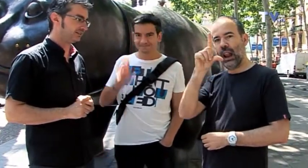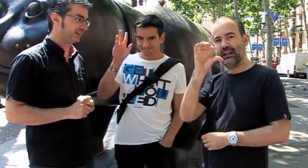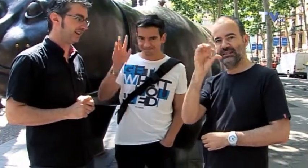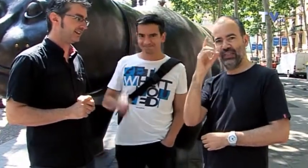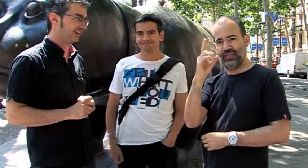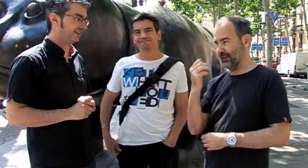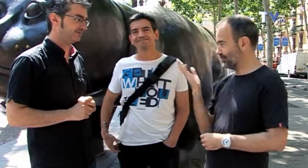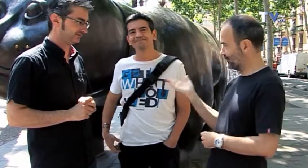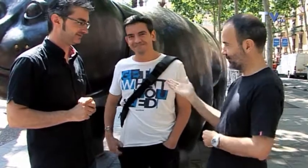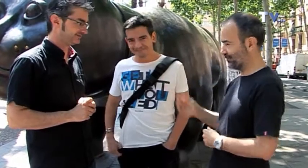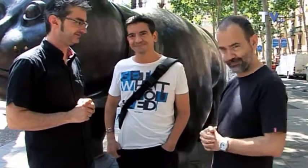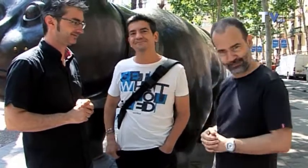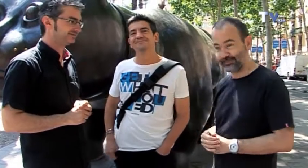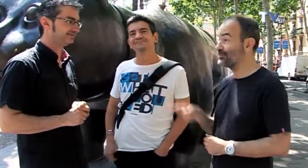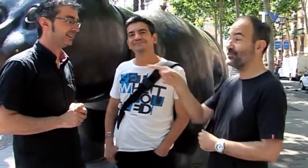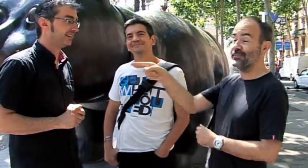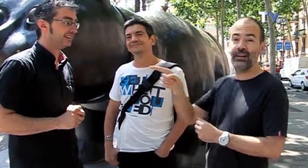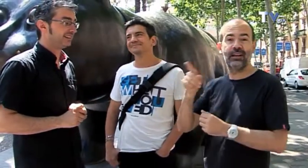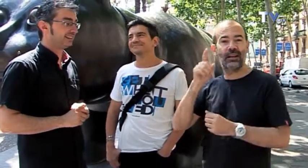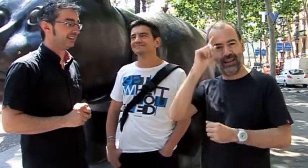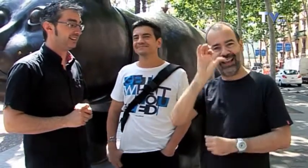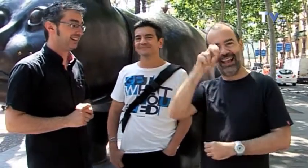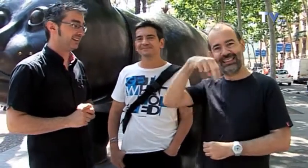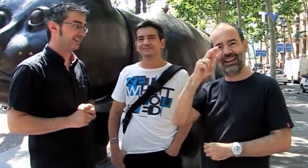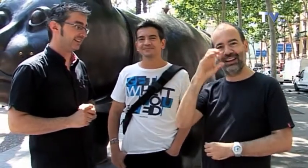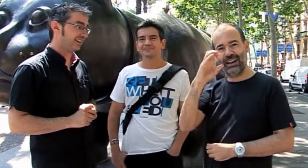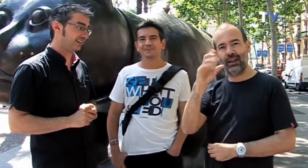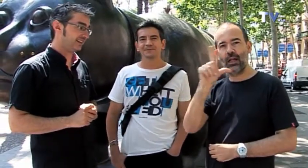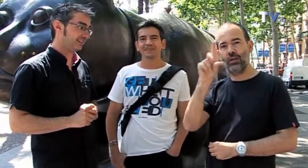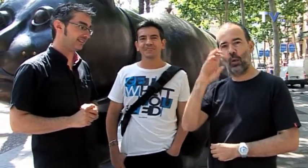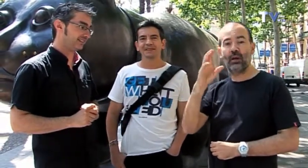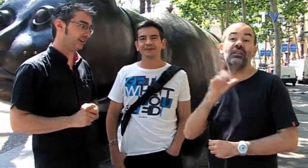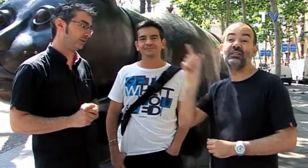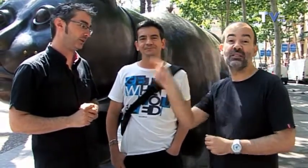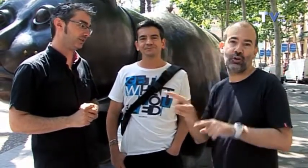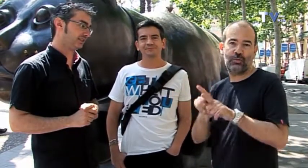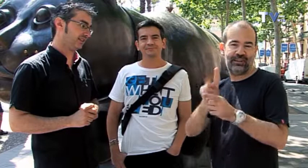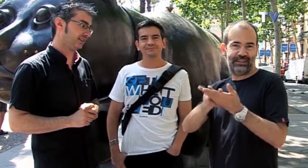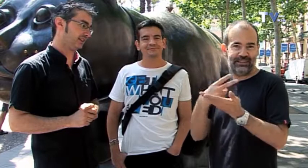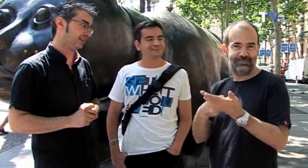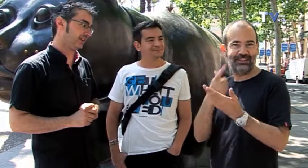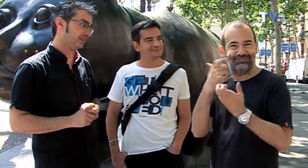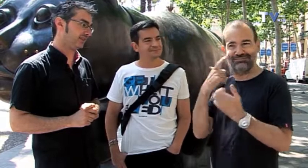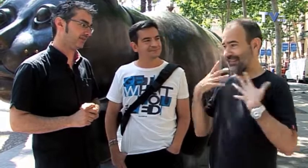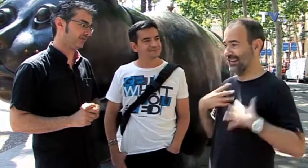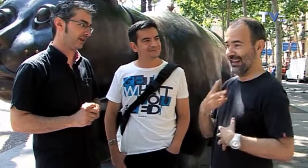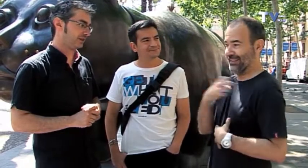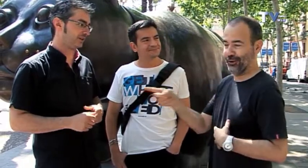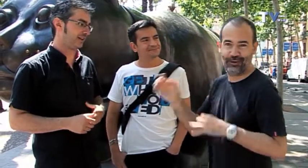LSD y él se llama Enric Lluc. Es intérprete, como